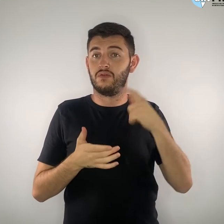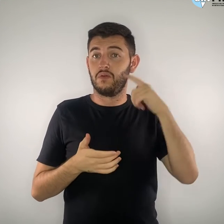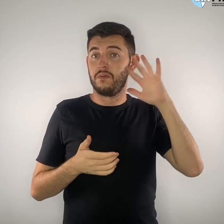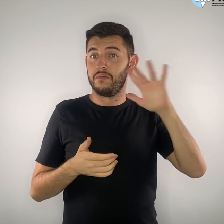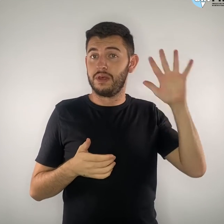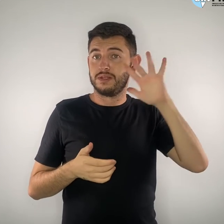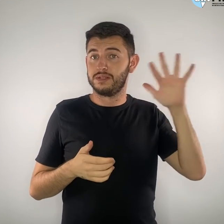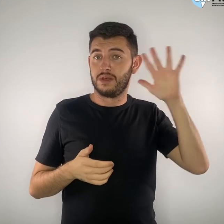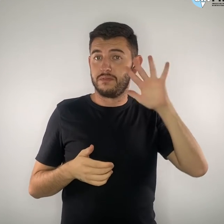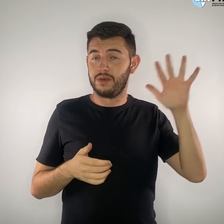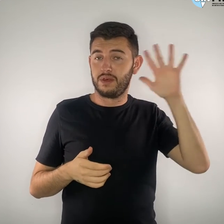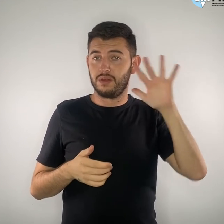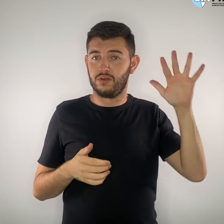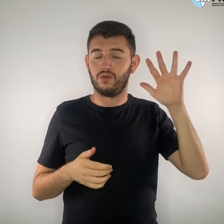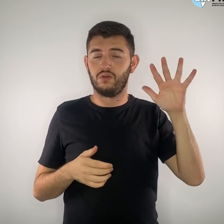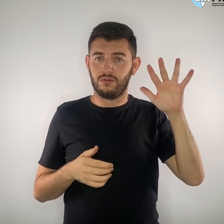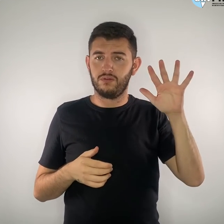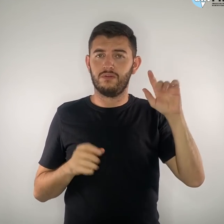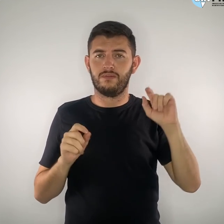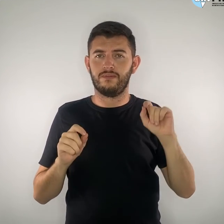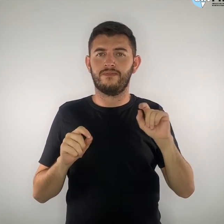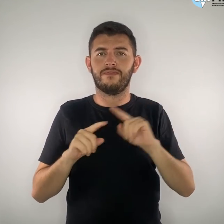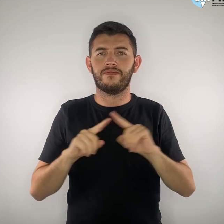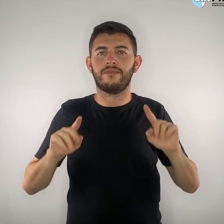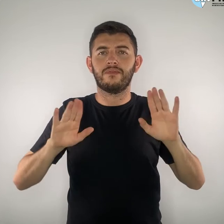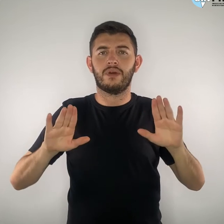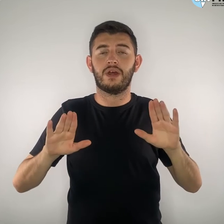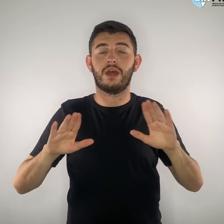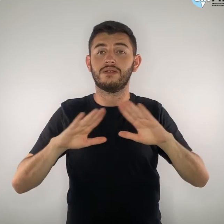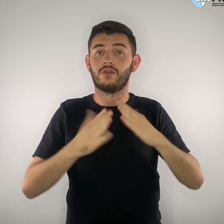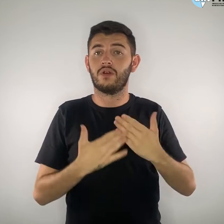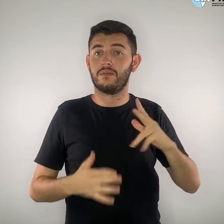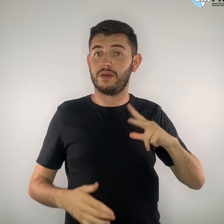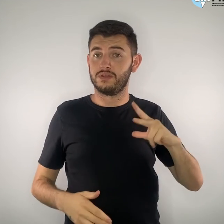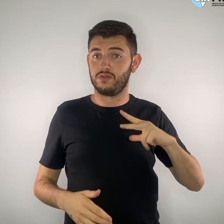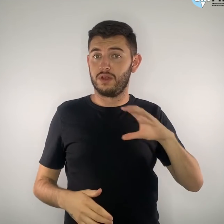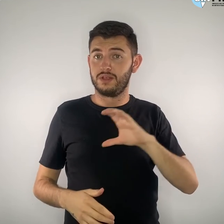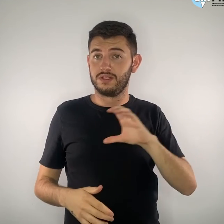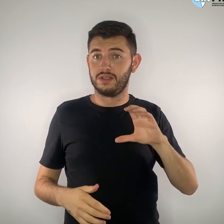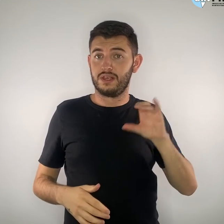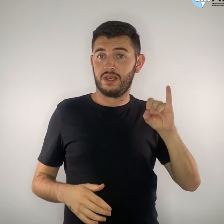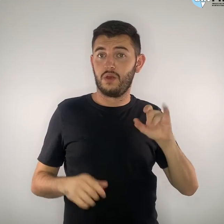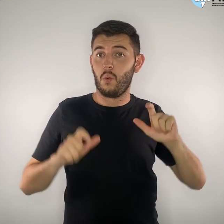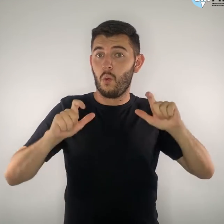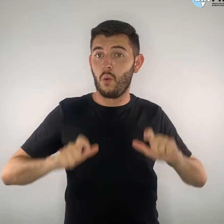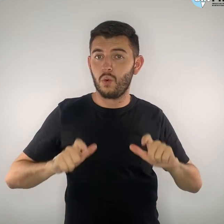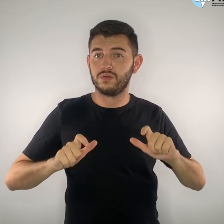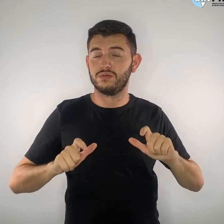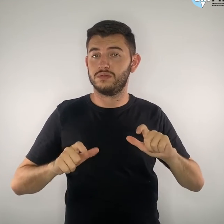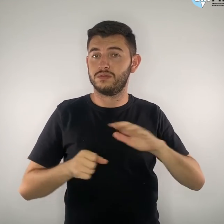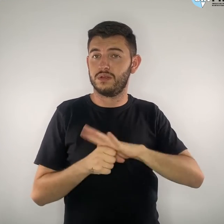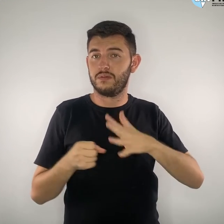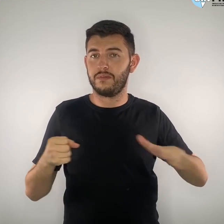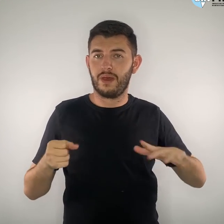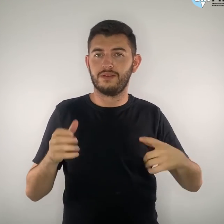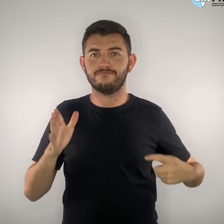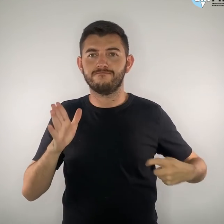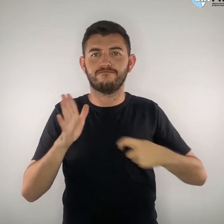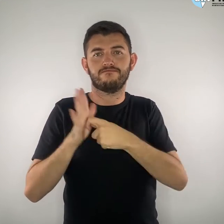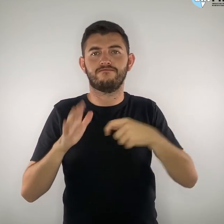Escola Privada CCI de Samambaia tem sido alvo de denúncia no Distrito Federal. A Escola